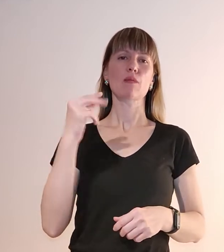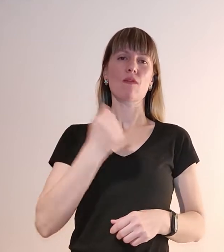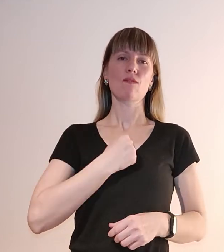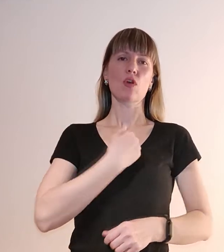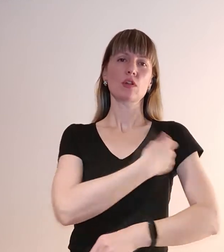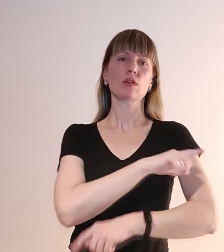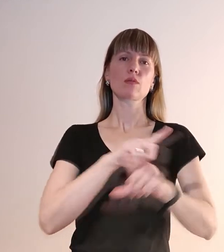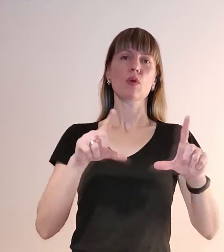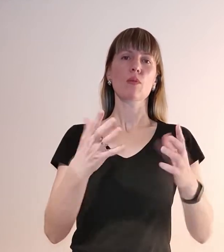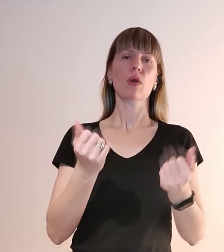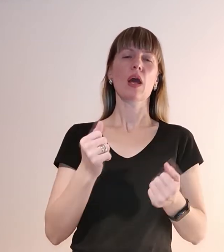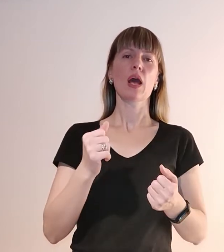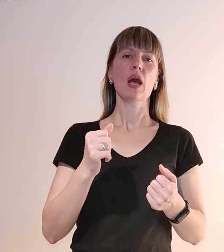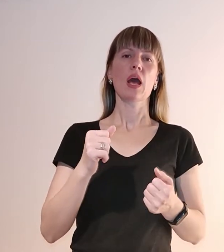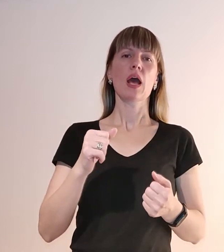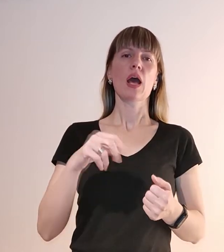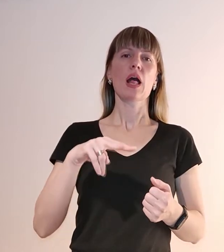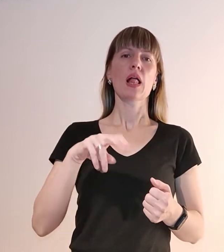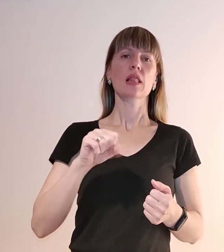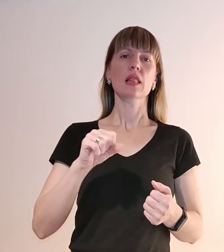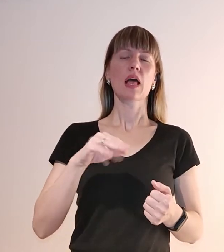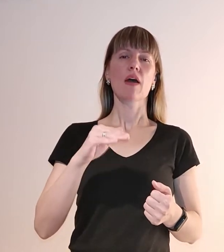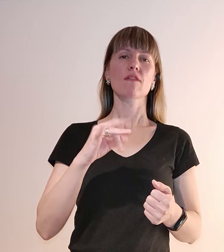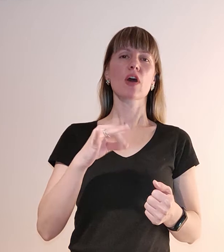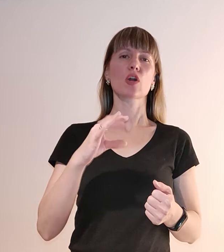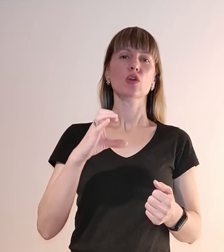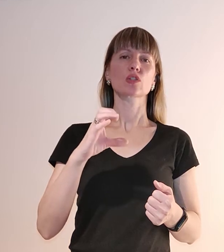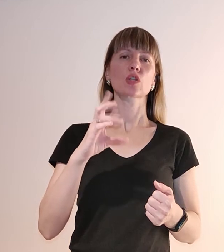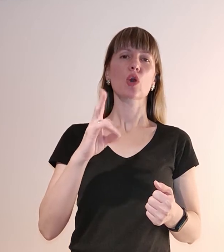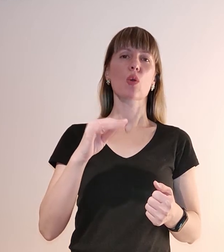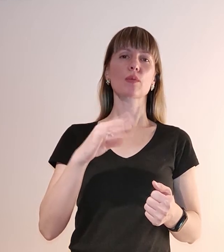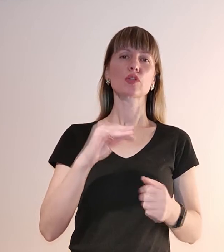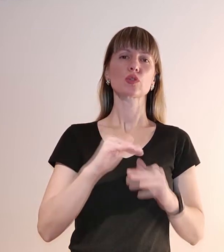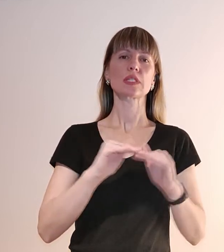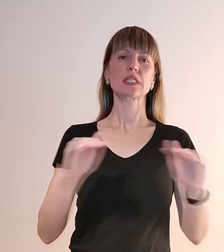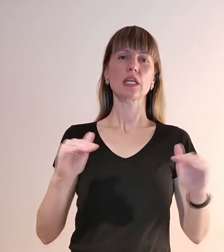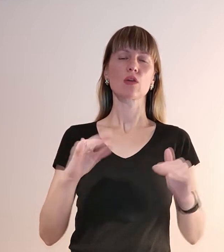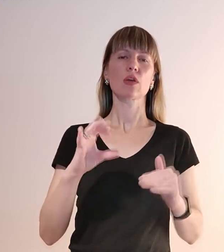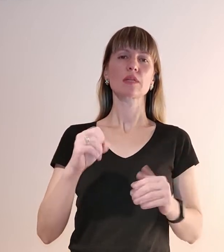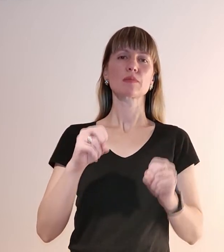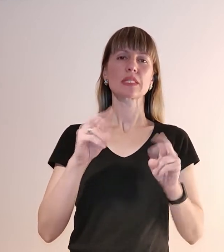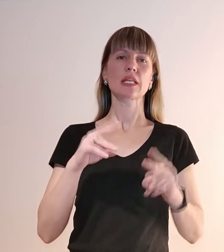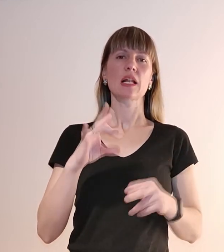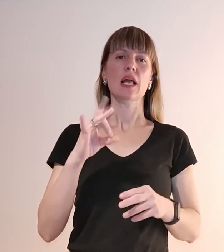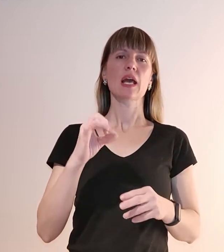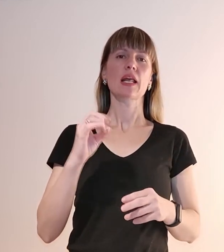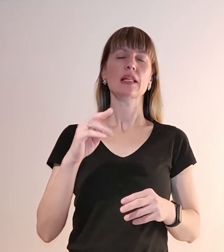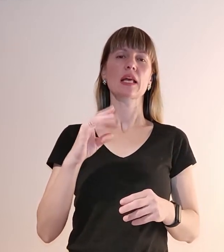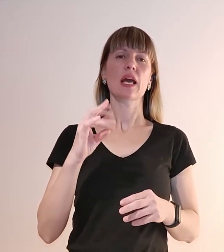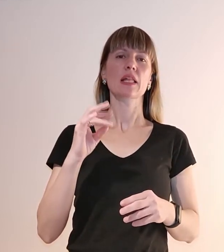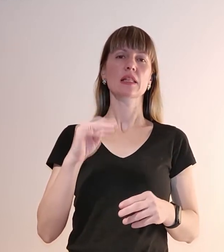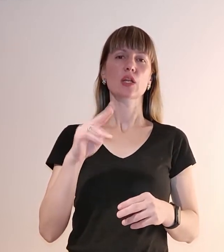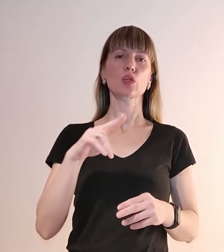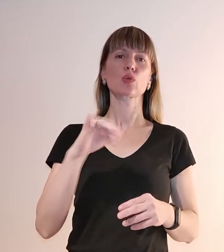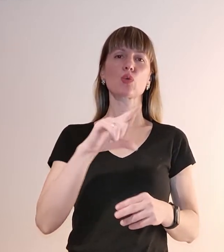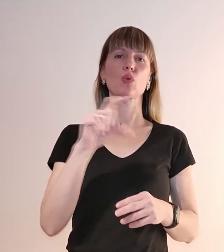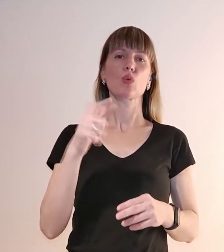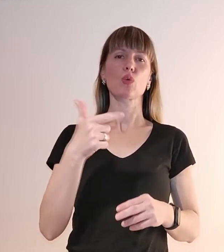лапароскоперіючну стійку та рентгенапарат ДУГУ. Перший надав Запорізький державний медичний університет, другий –